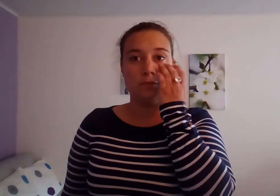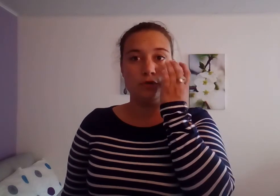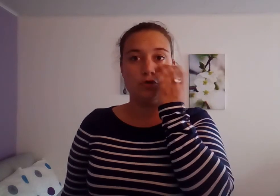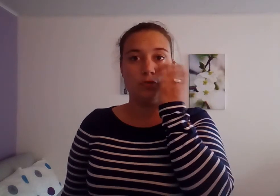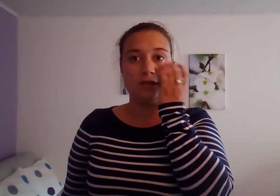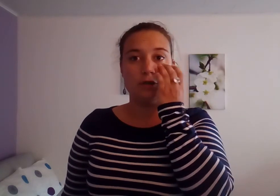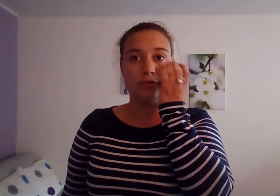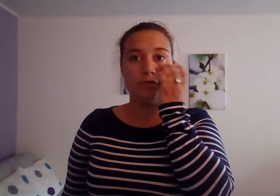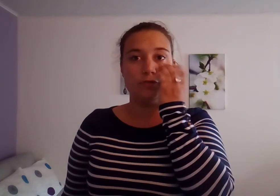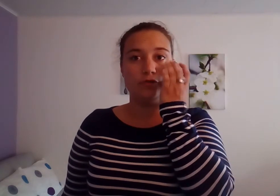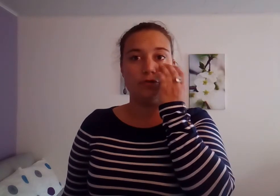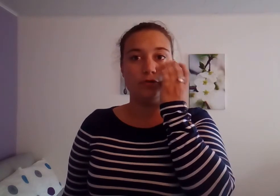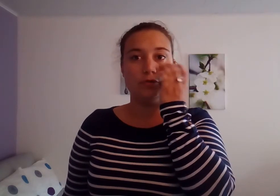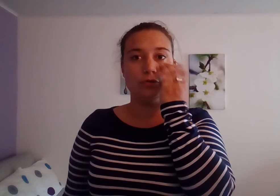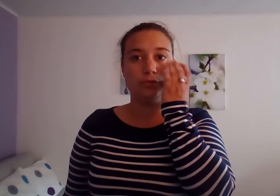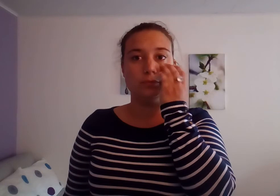Je souhaiterais que mes enfants s'entendent entre eux.